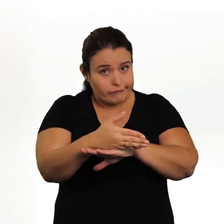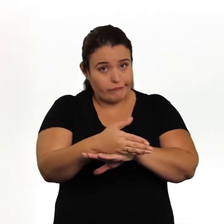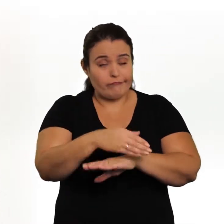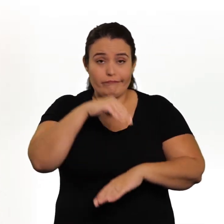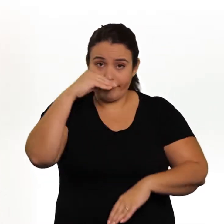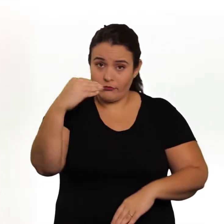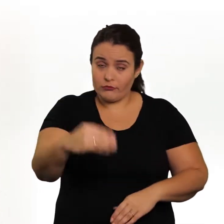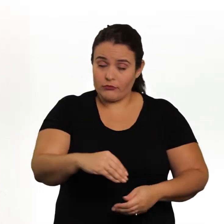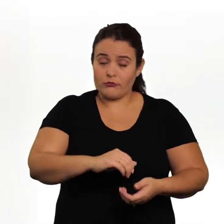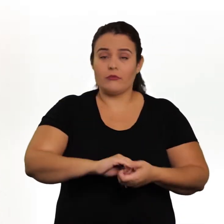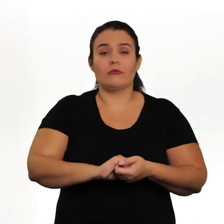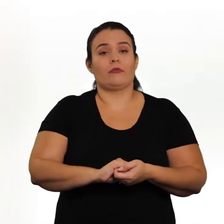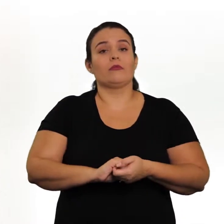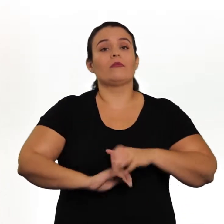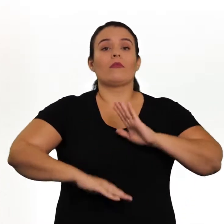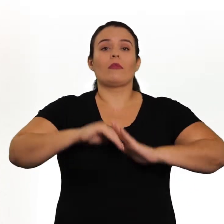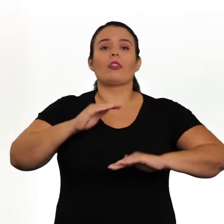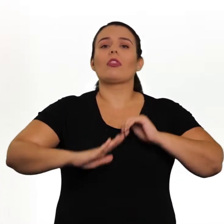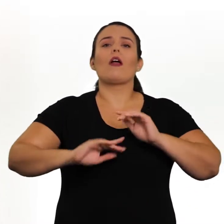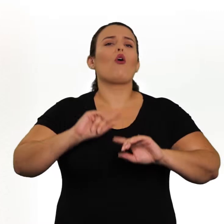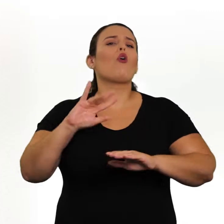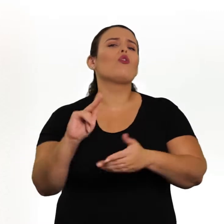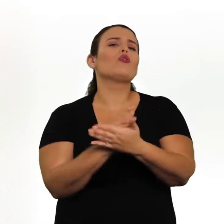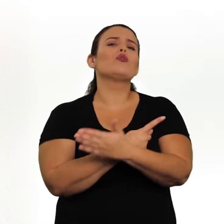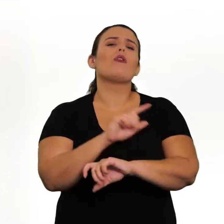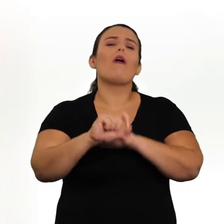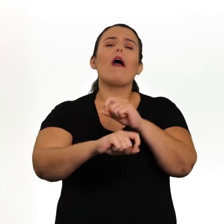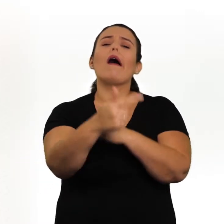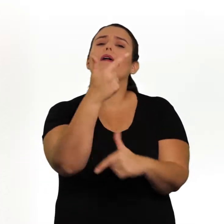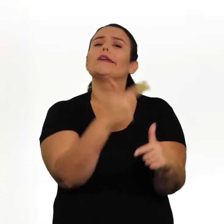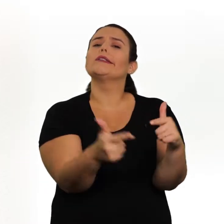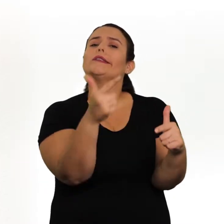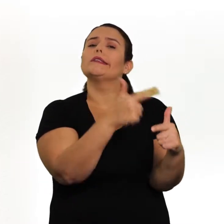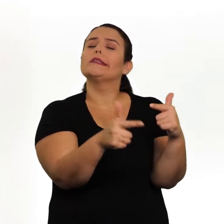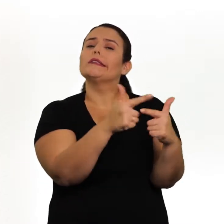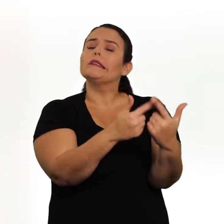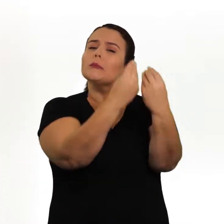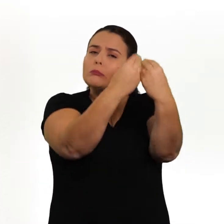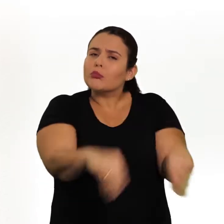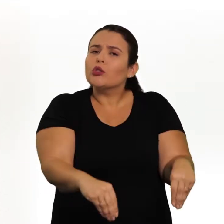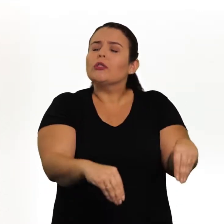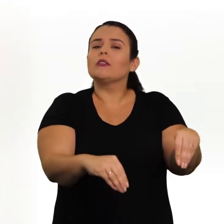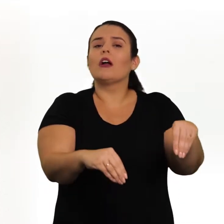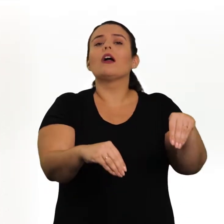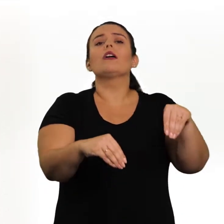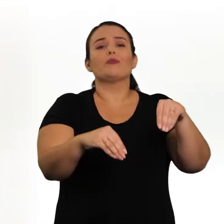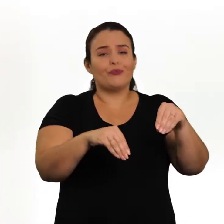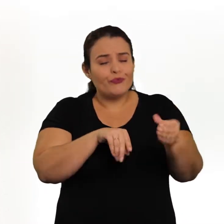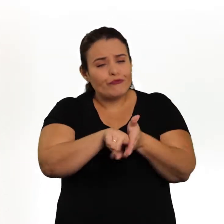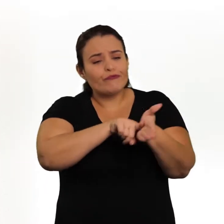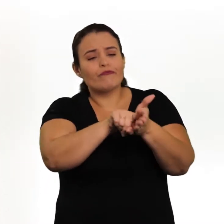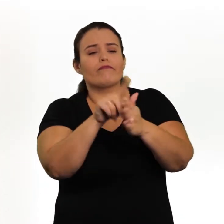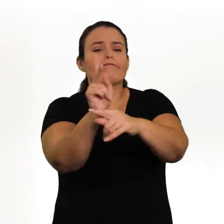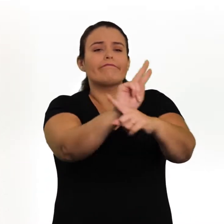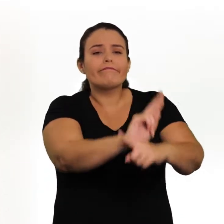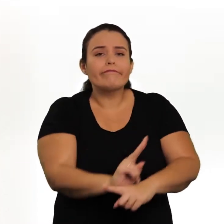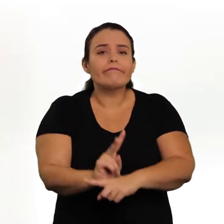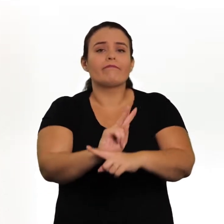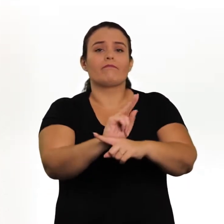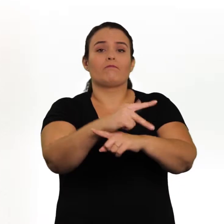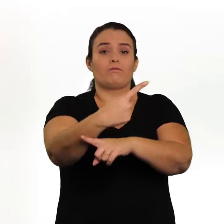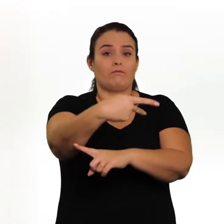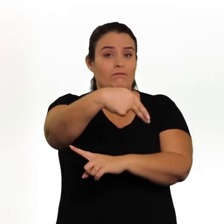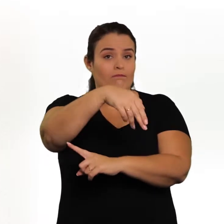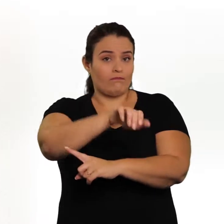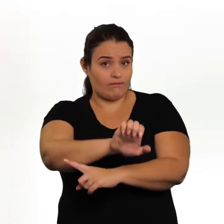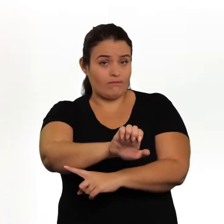participativos. Tal ação representou um desmonte do modelo de participação e controle social para o monitoramento e